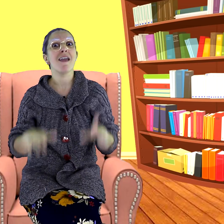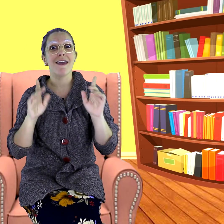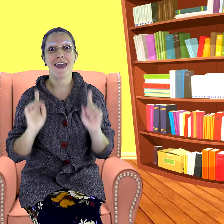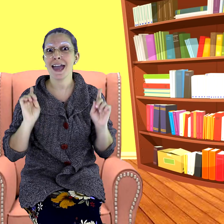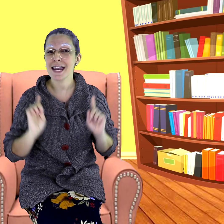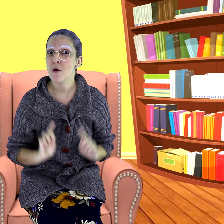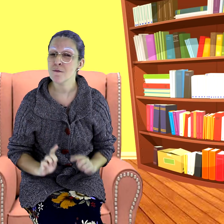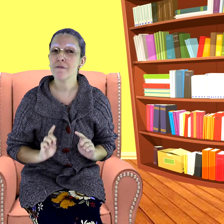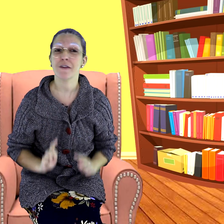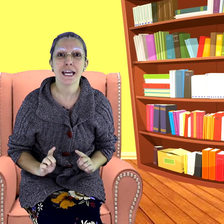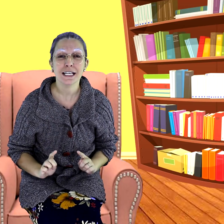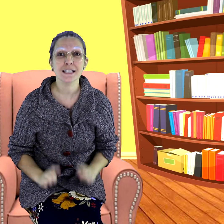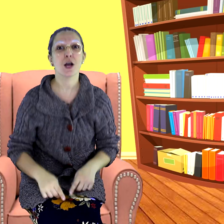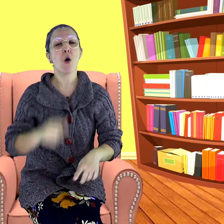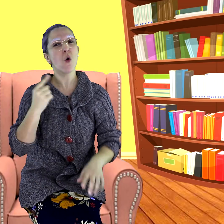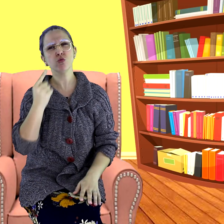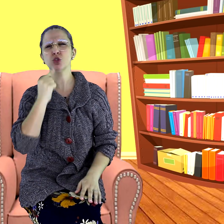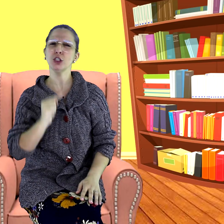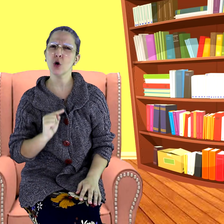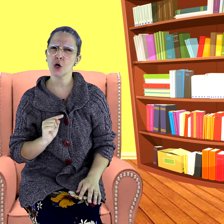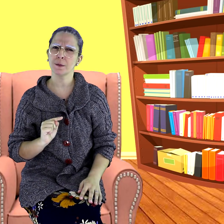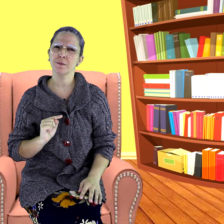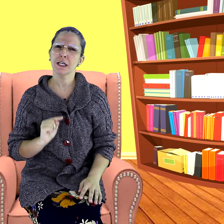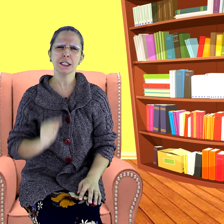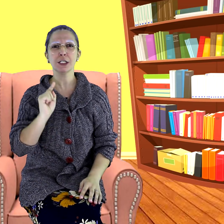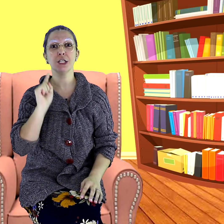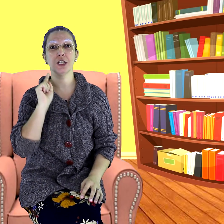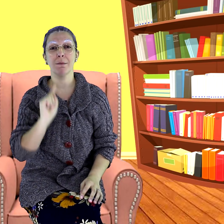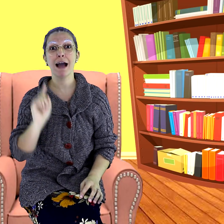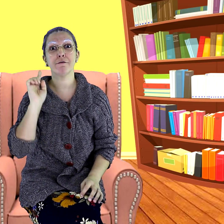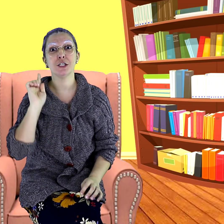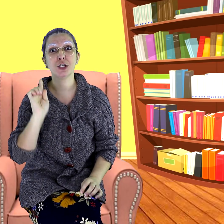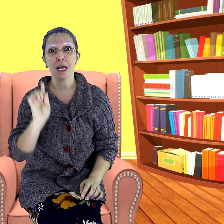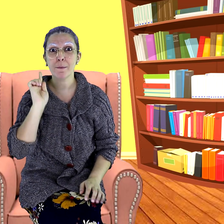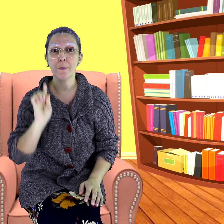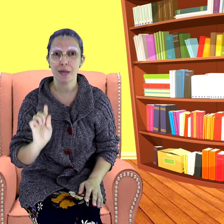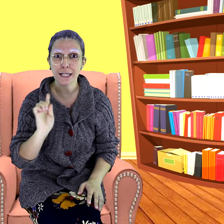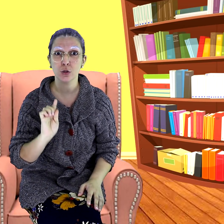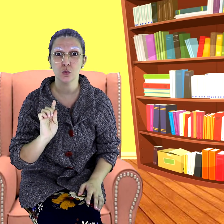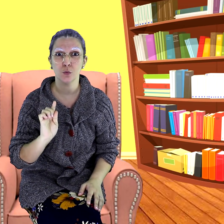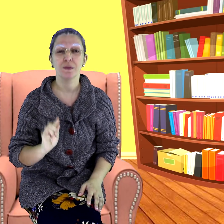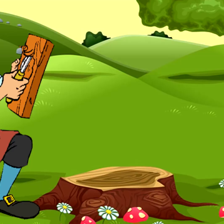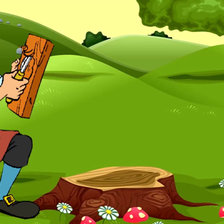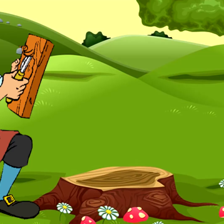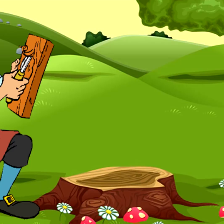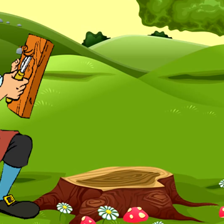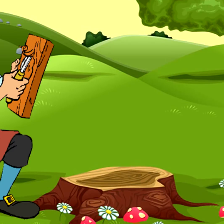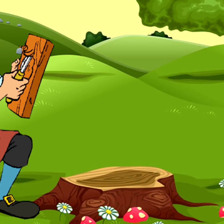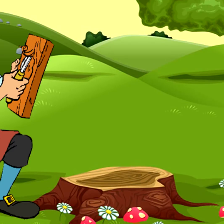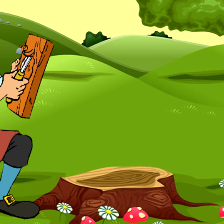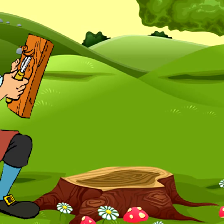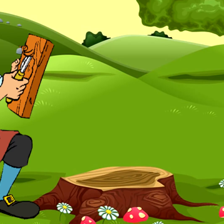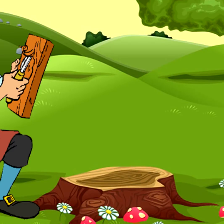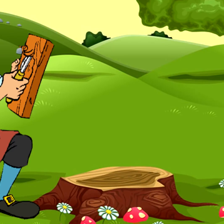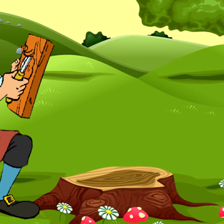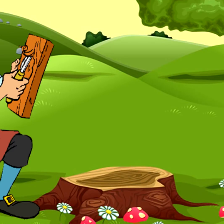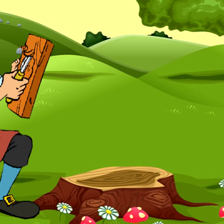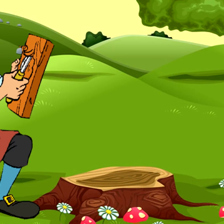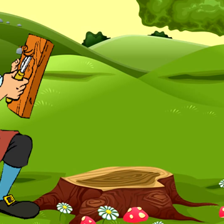Era uma vez um senhor que se chamava Gepeto. Ele era marceneiro e